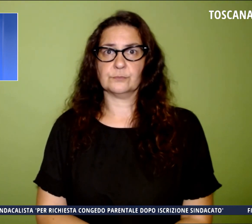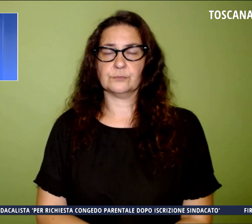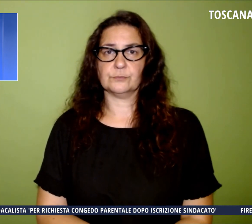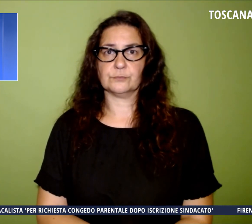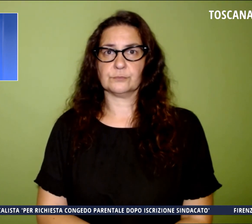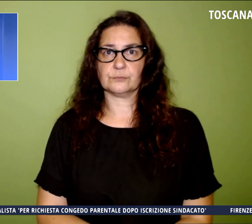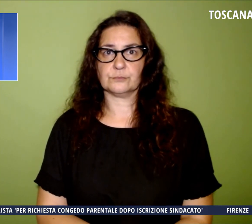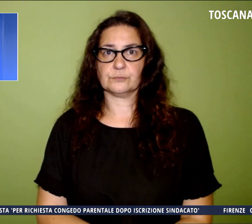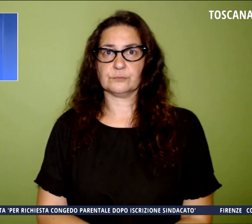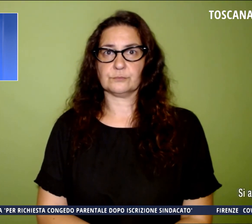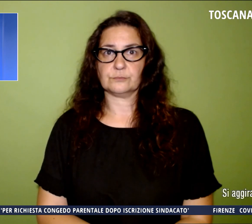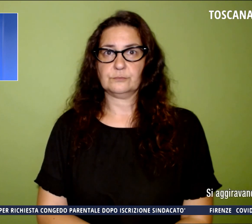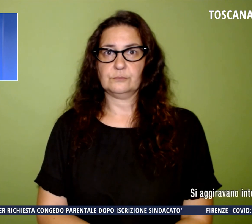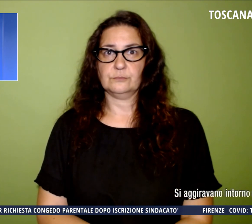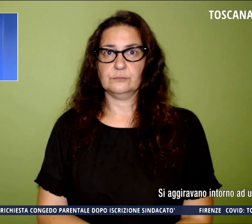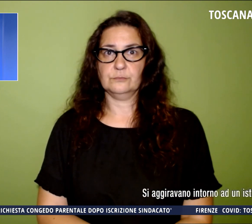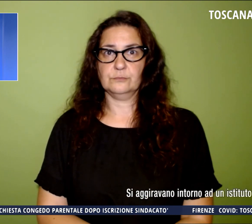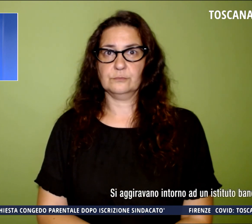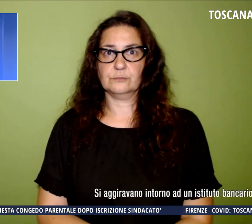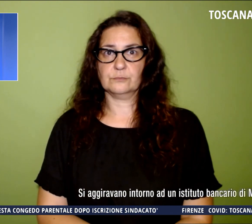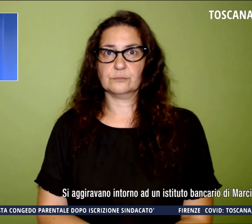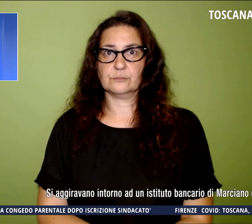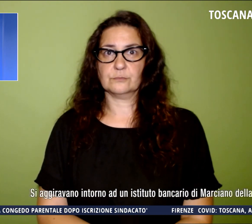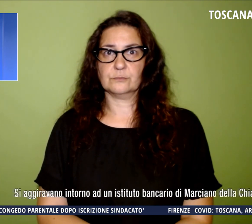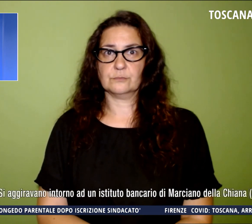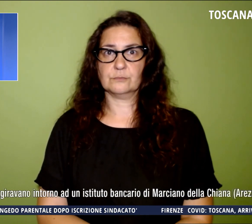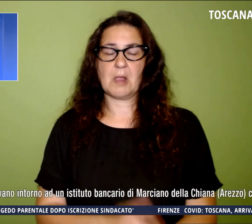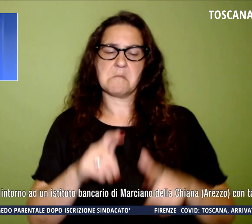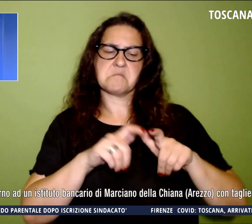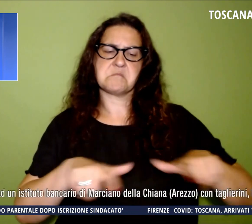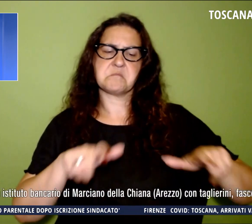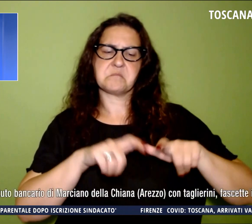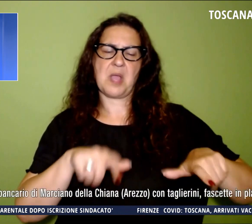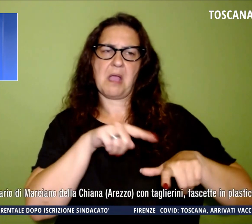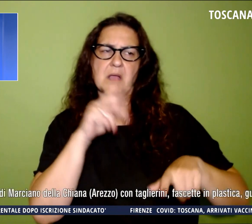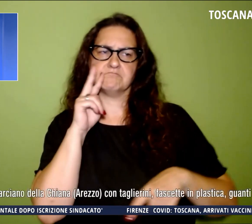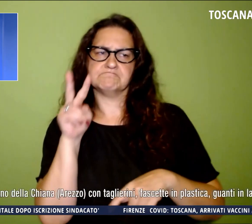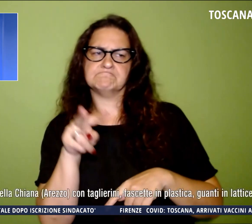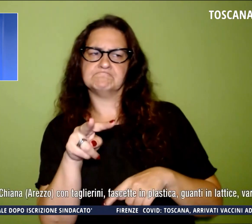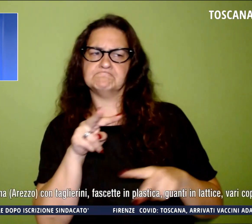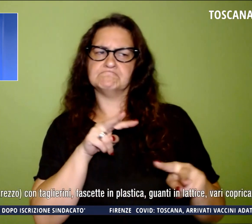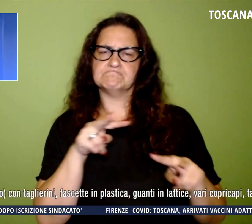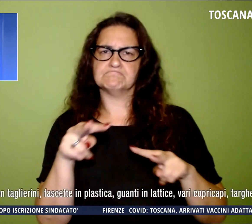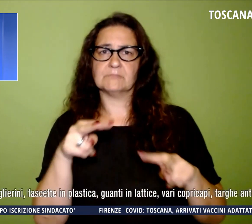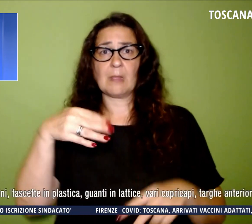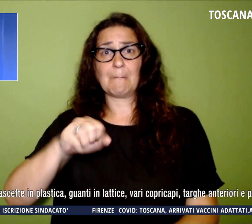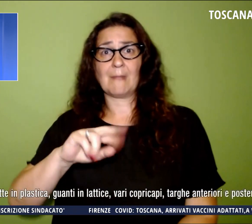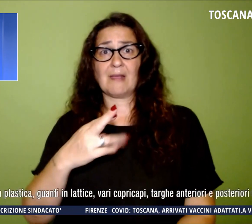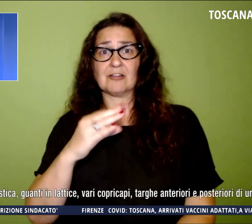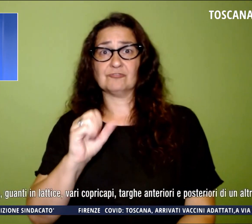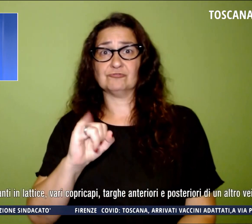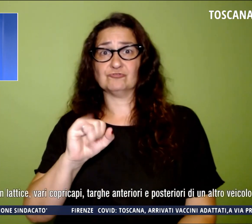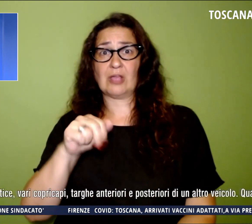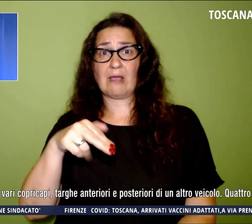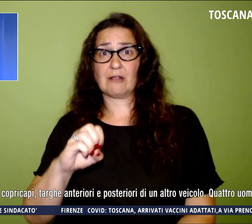E si aggiravano intorno a un istituto bancario di Marciano della Chiana. Siamo nella provincia di Arezzo, con